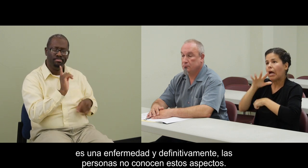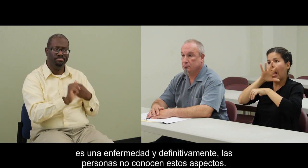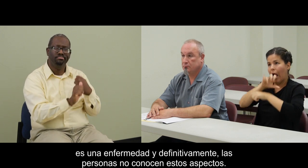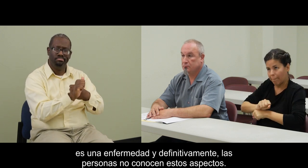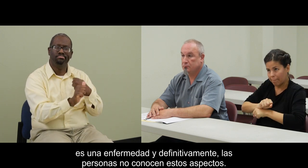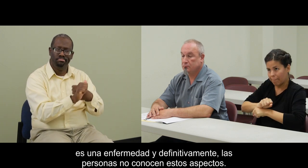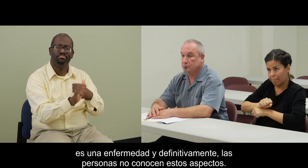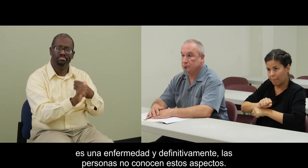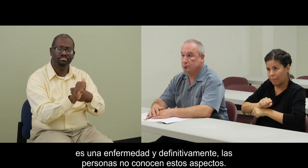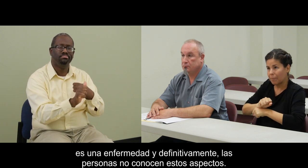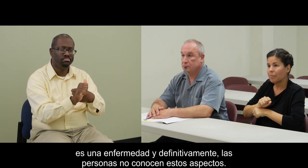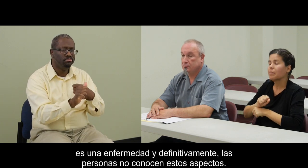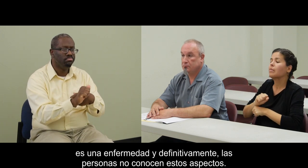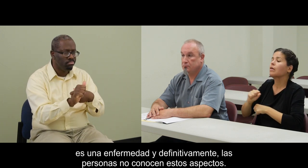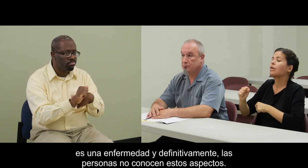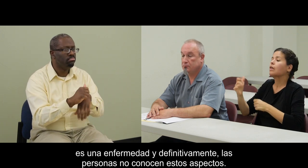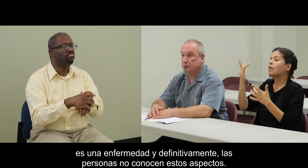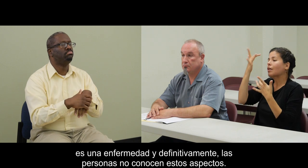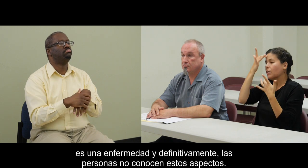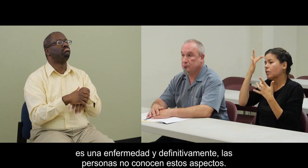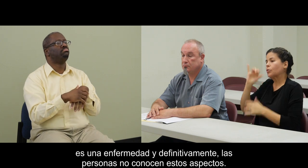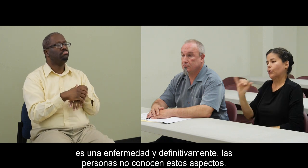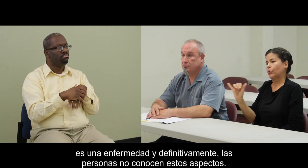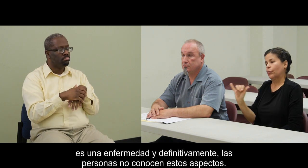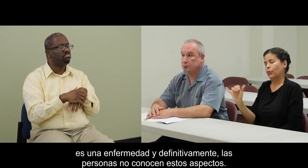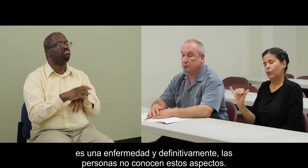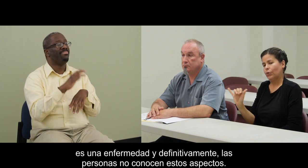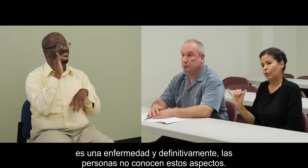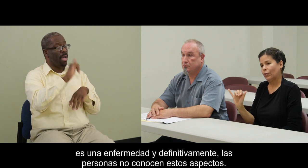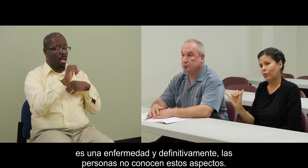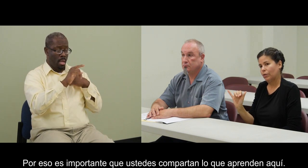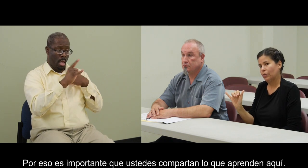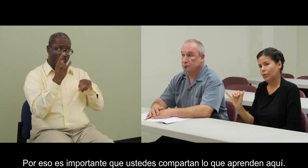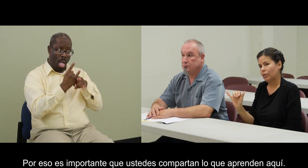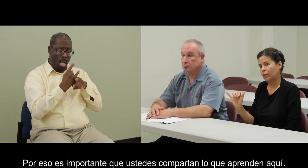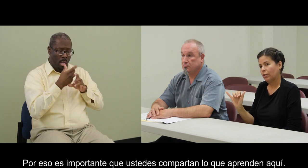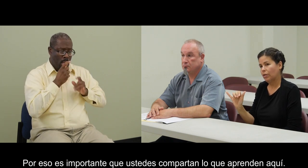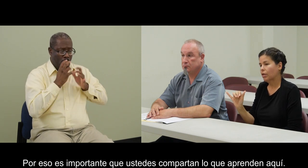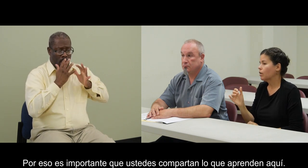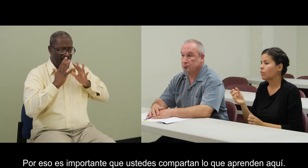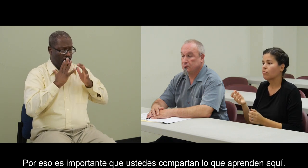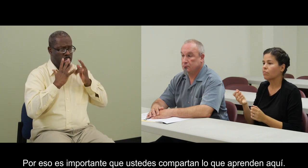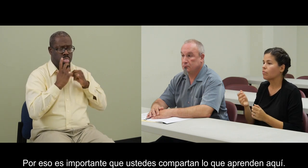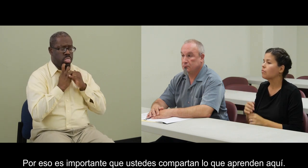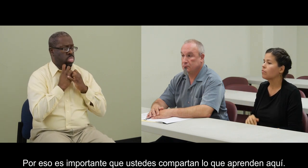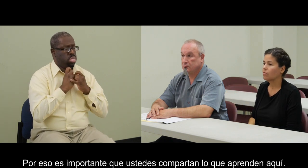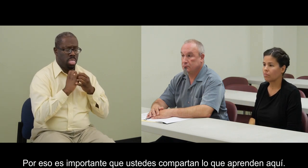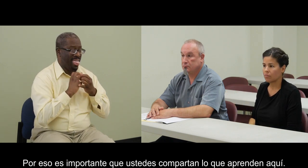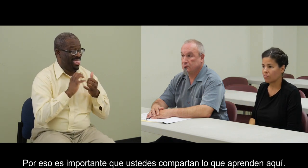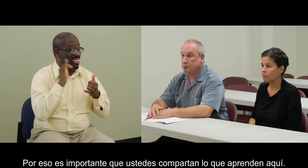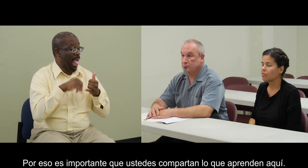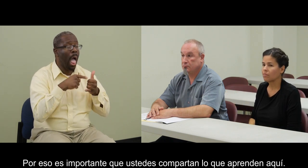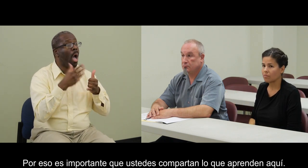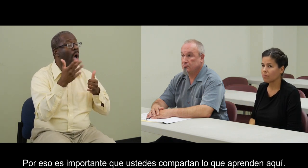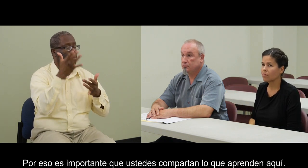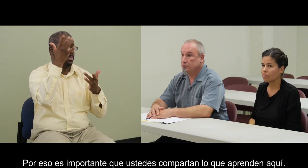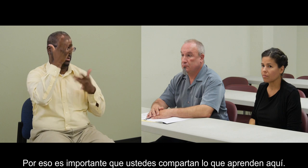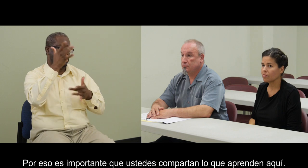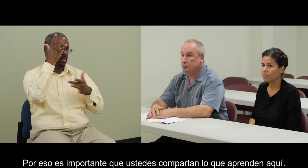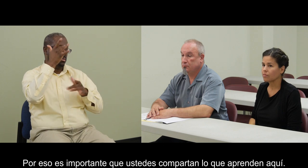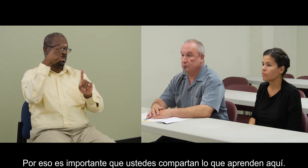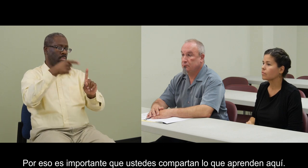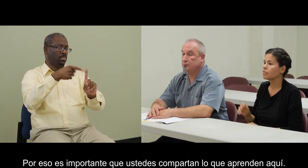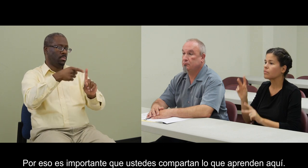Y definitivamente las personas no conocen estos aspectos. Por eso es importante que ustedes